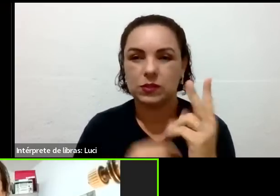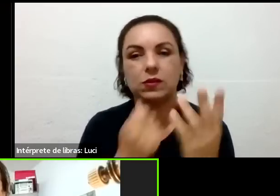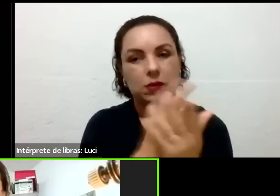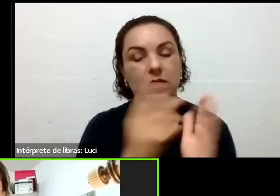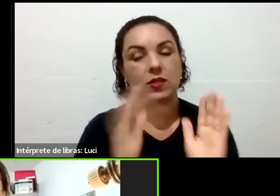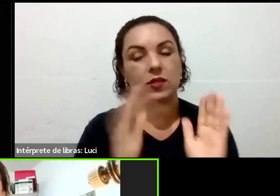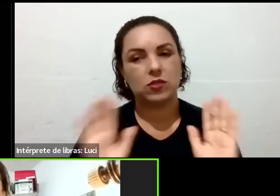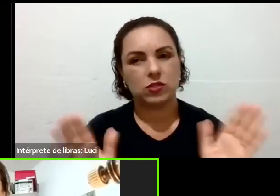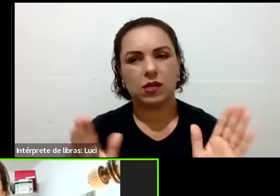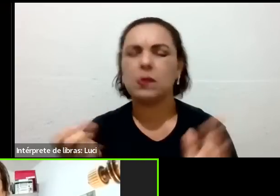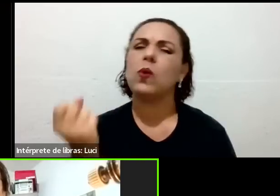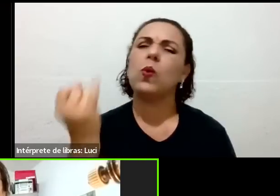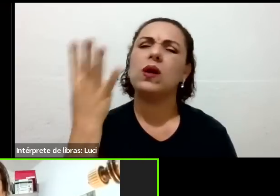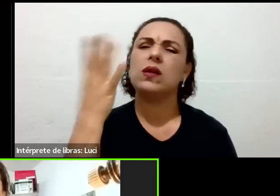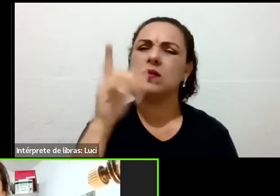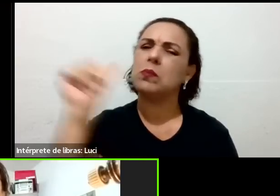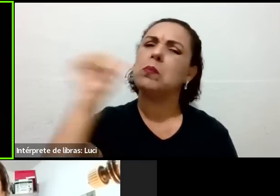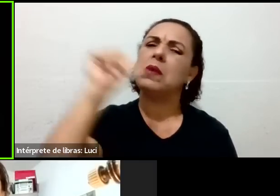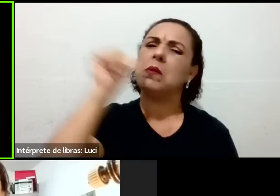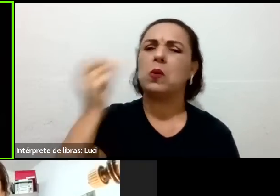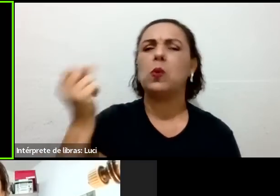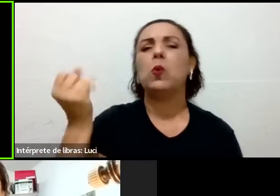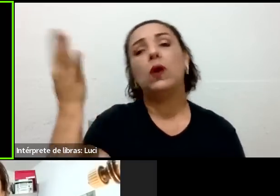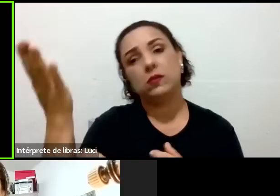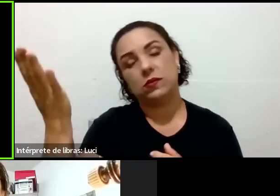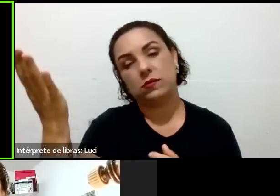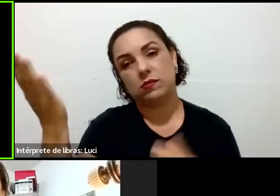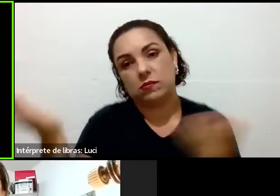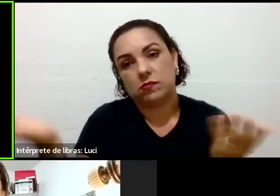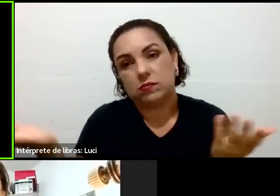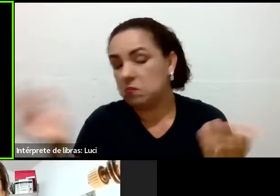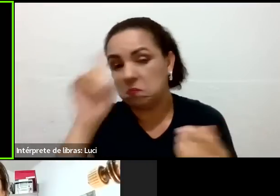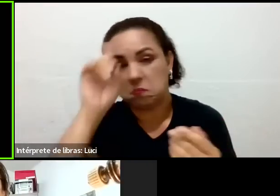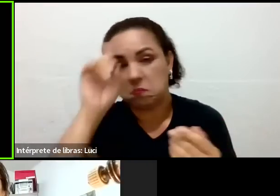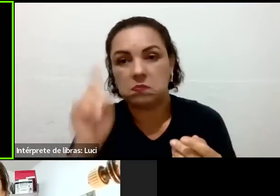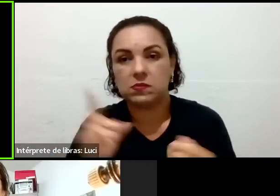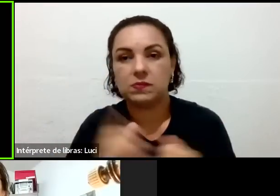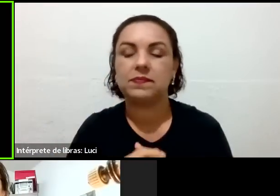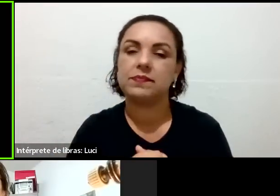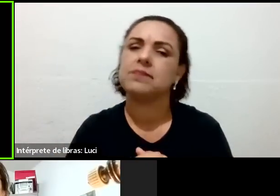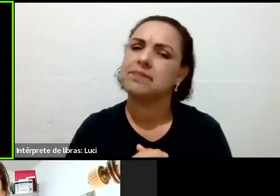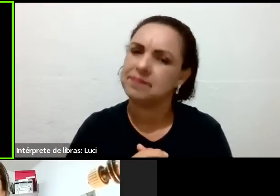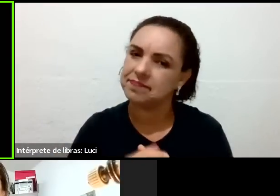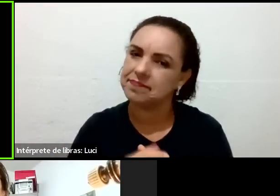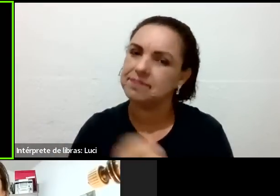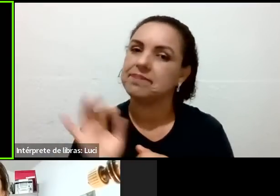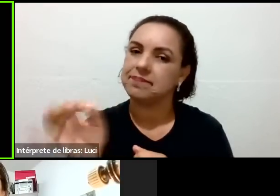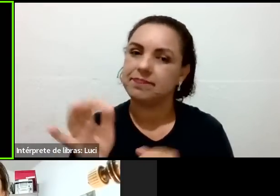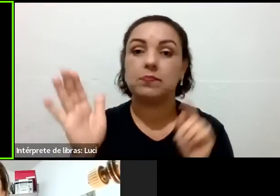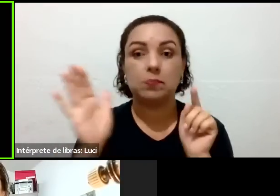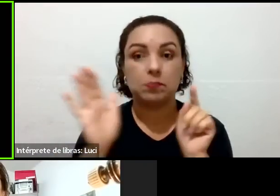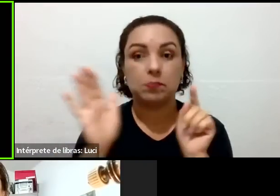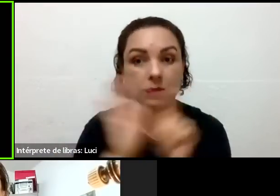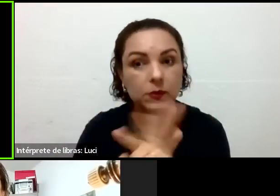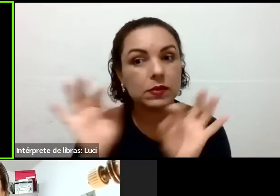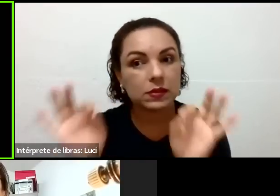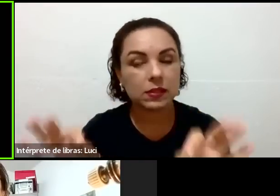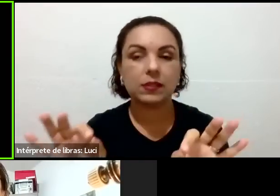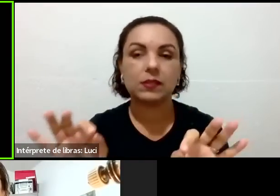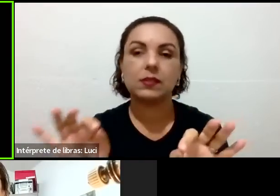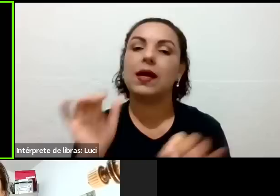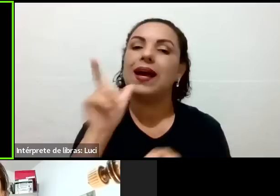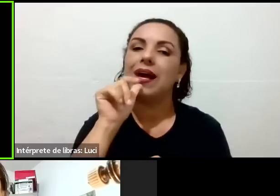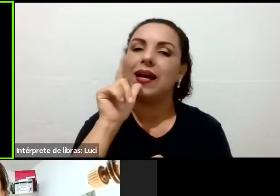Quantos litros dessa água eu posso tomar por dia? É... É uma ótima pergunta, Cida. Não tem contraindicação nenhuma, viu?